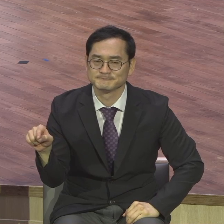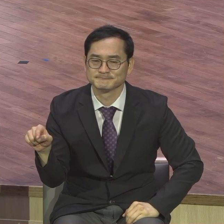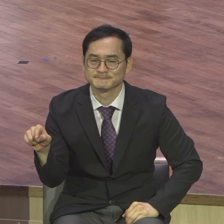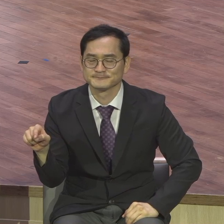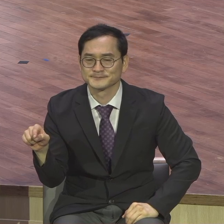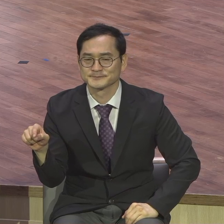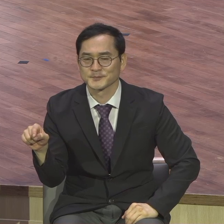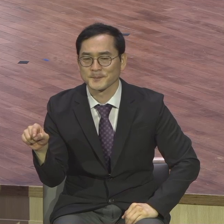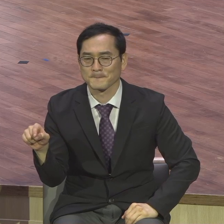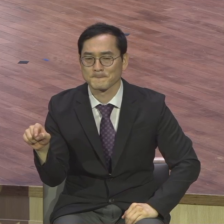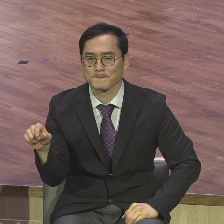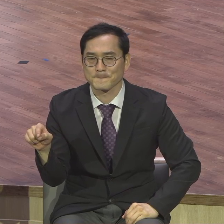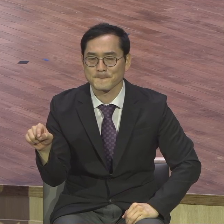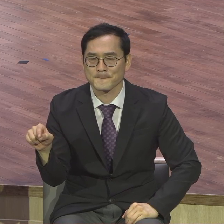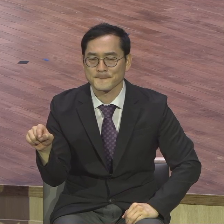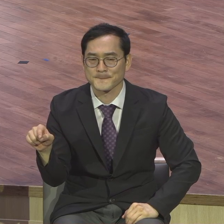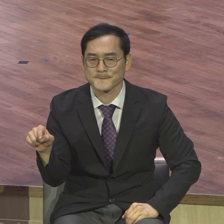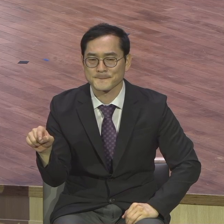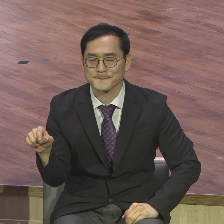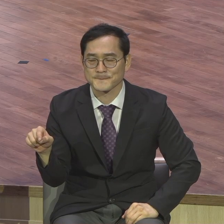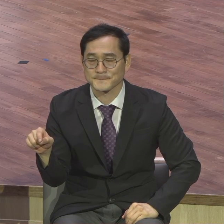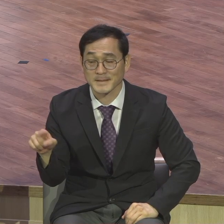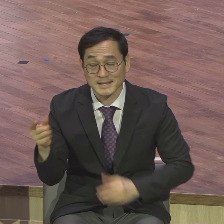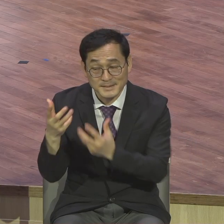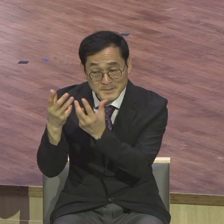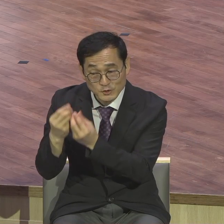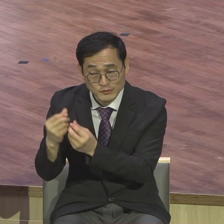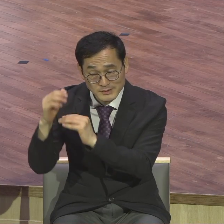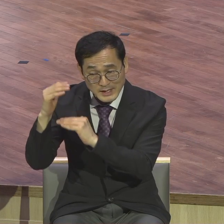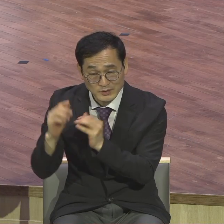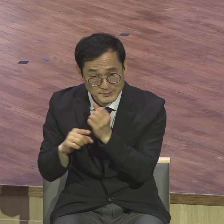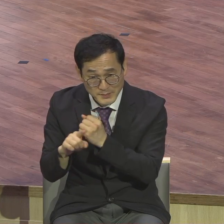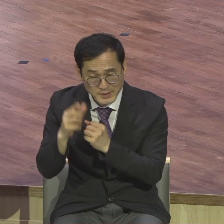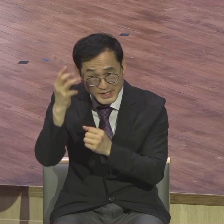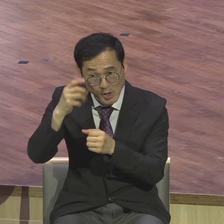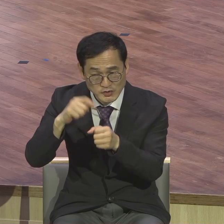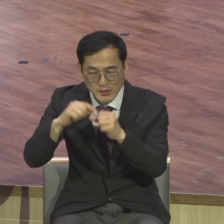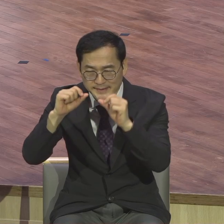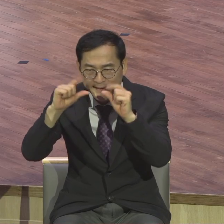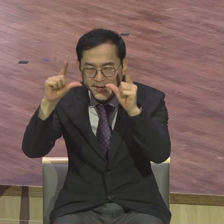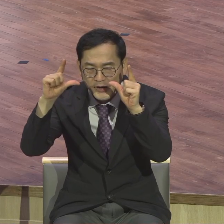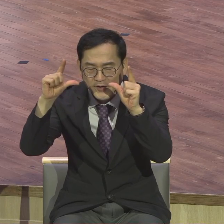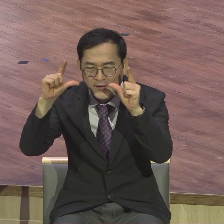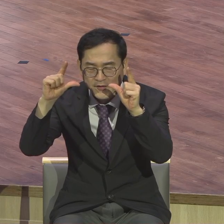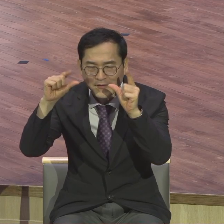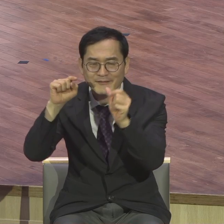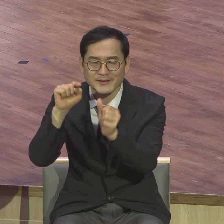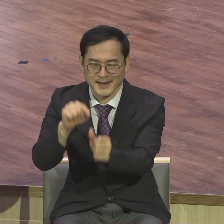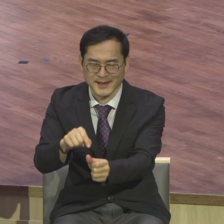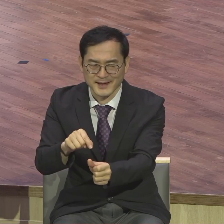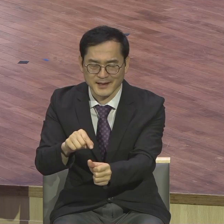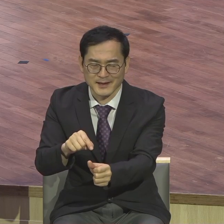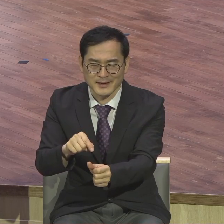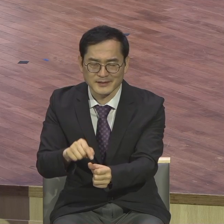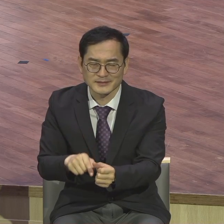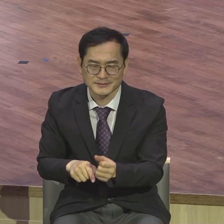영적으로 깨어있어라 깨어있는 삶을 그렇게 살아야 한다라고 강조했습니다. 오늘은